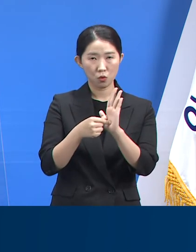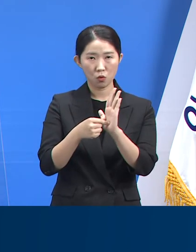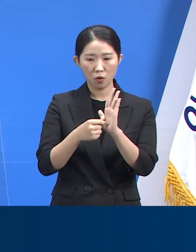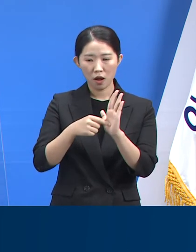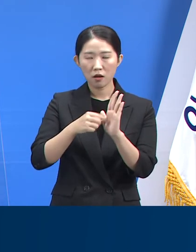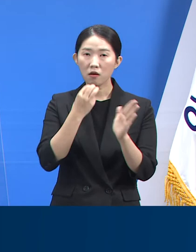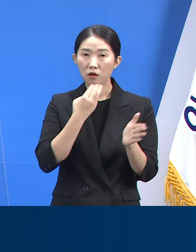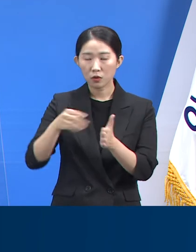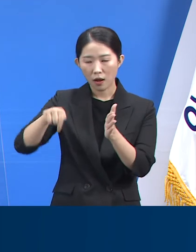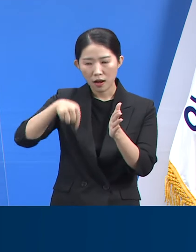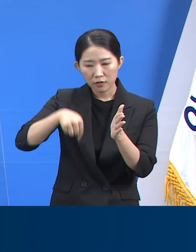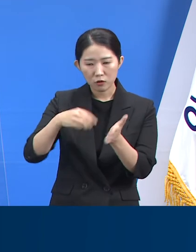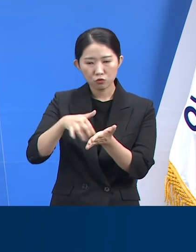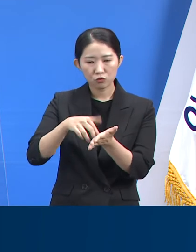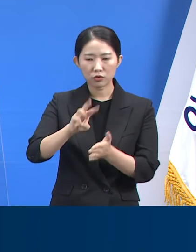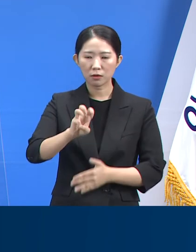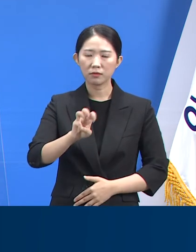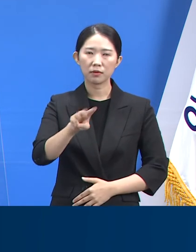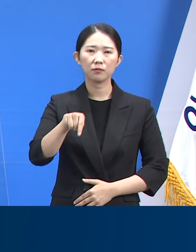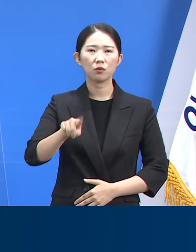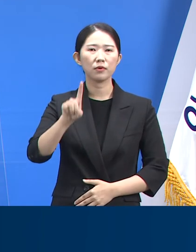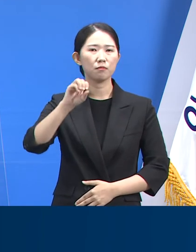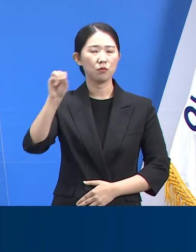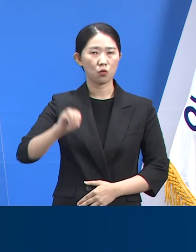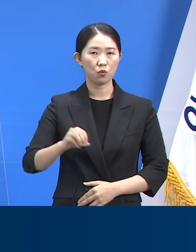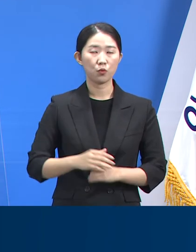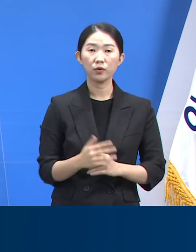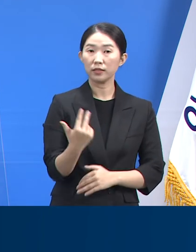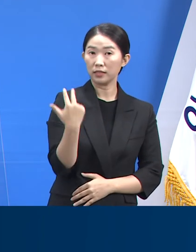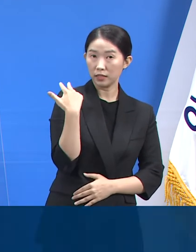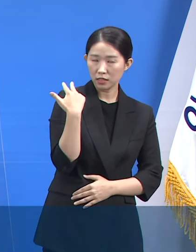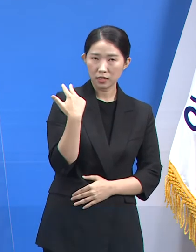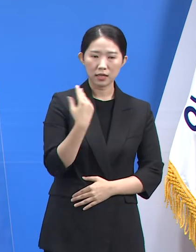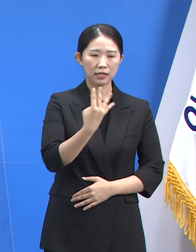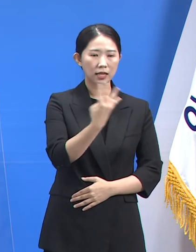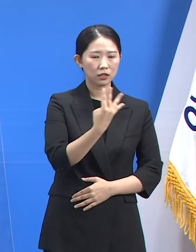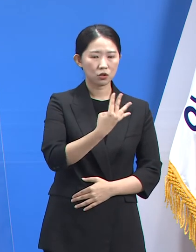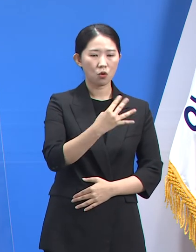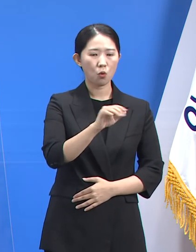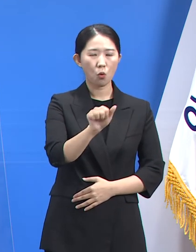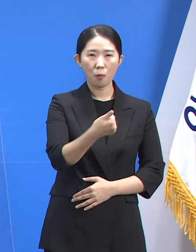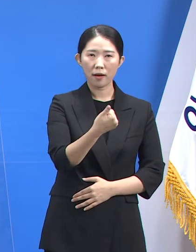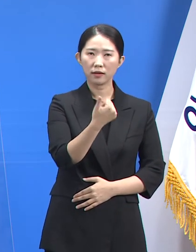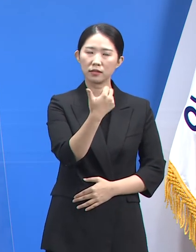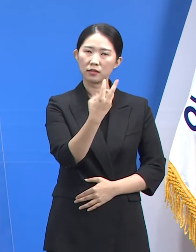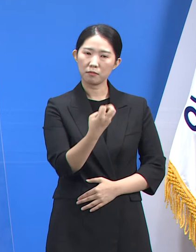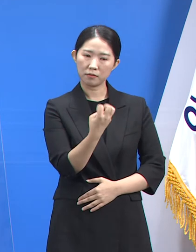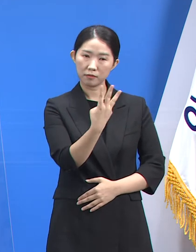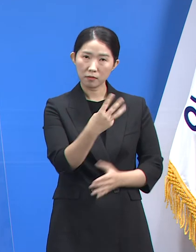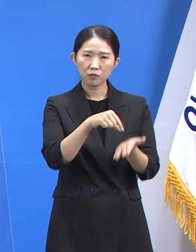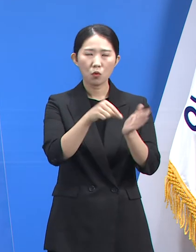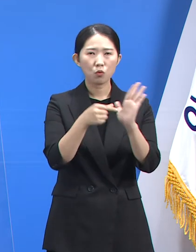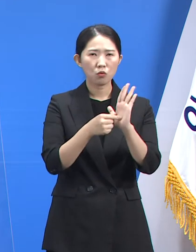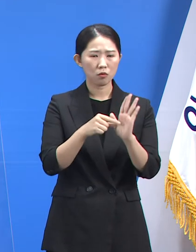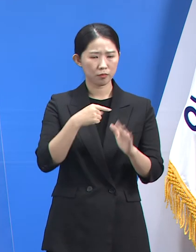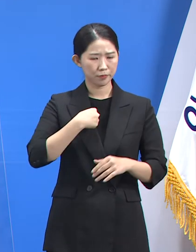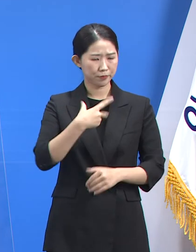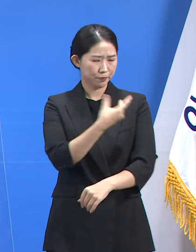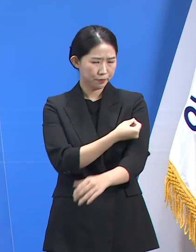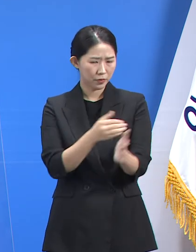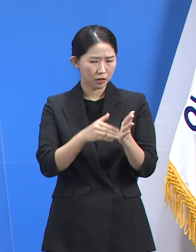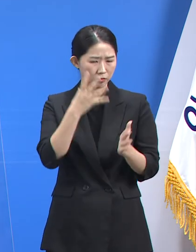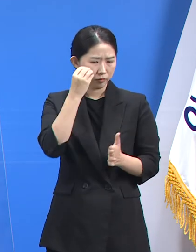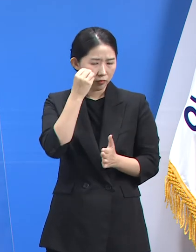%입니다. 지난 한 주간 4,533건의 백신 이상 반응 신고가 있었습니다. 대부분,